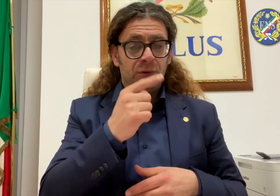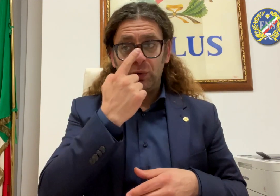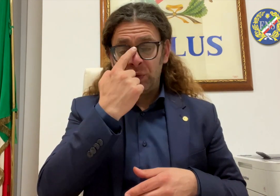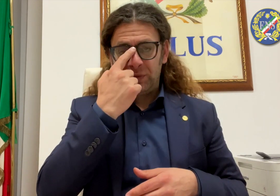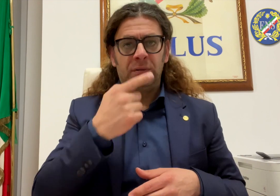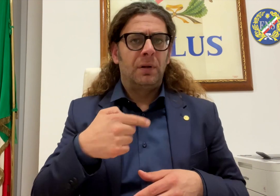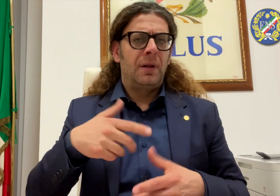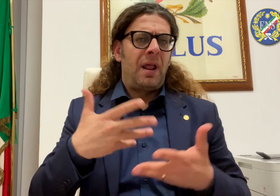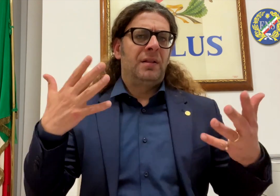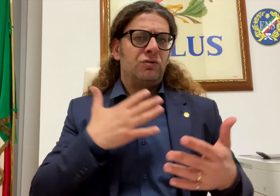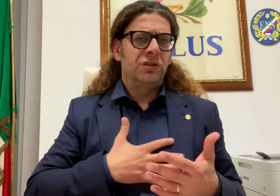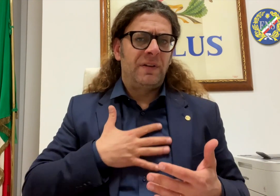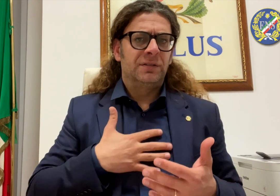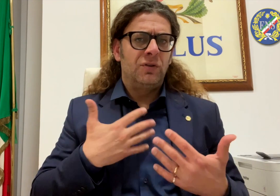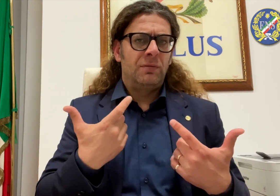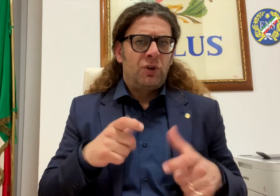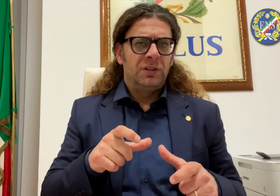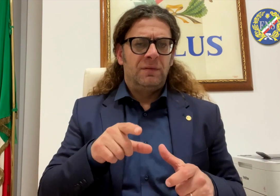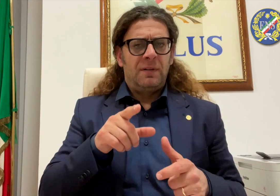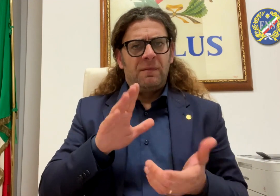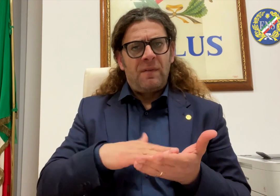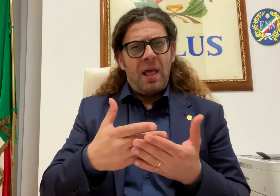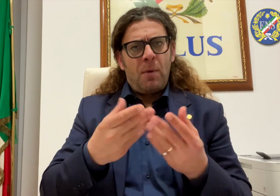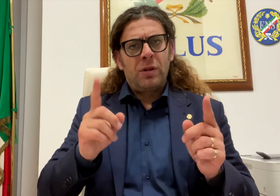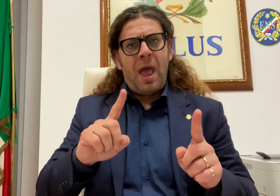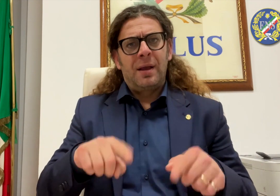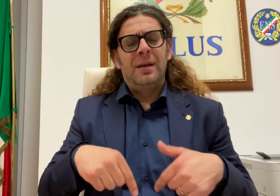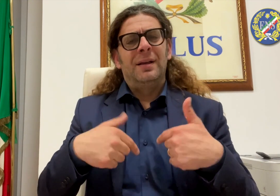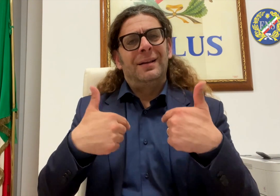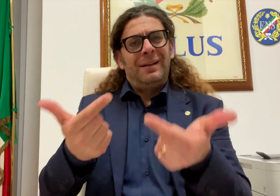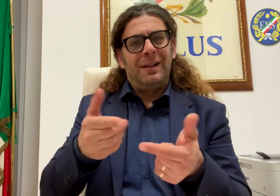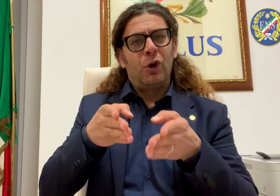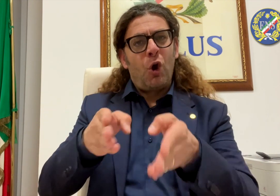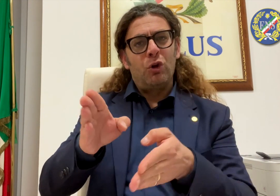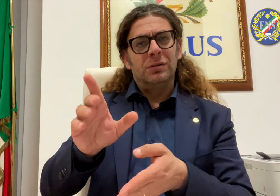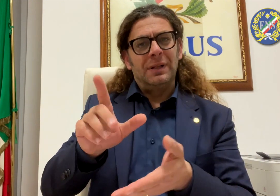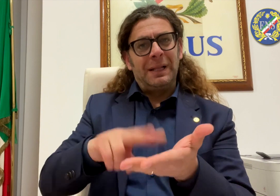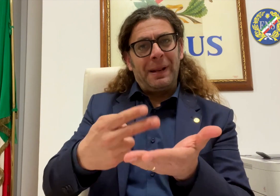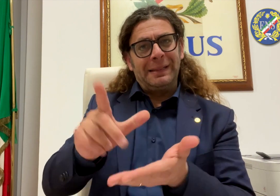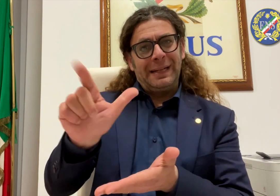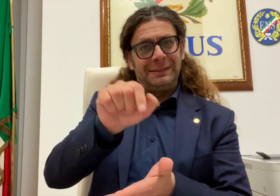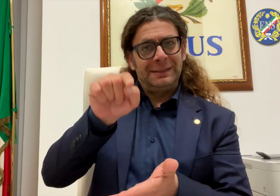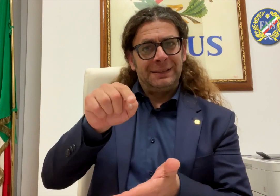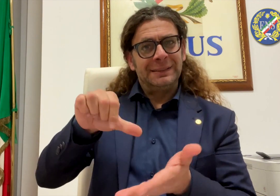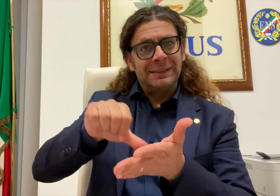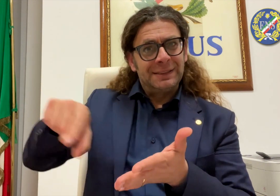che hanno segnalato alla sede centrale le loro preoccupazioni e perplessità relative al futuro dei corsisti. Abbiamo ricevuto